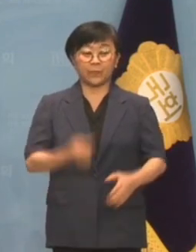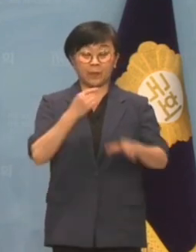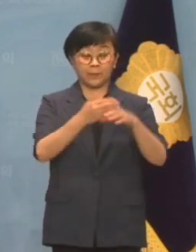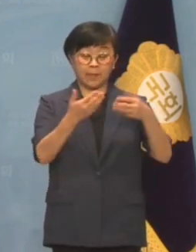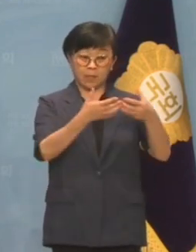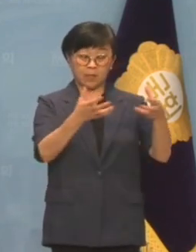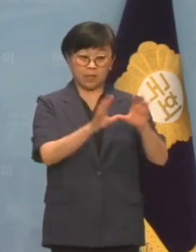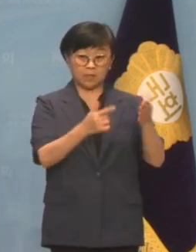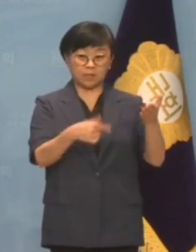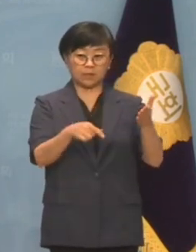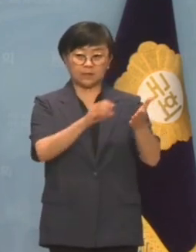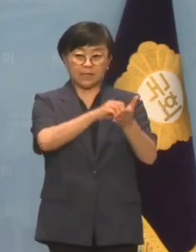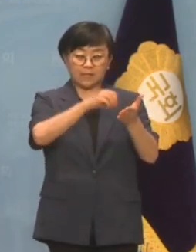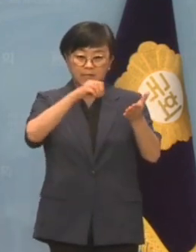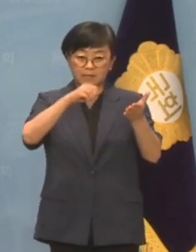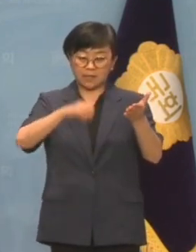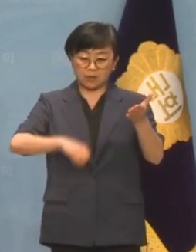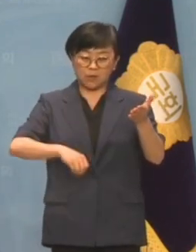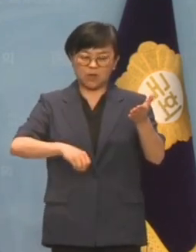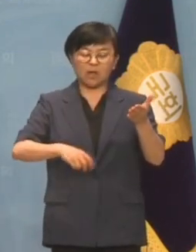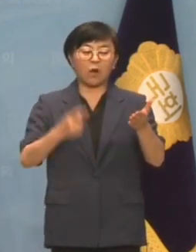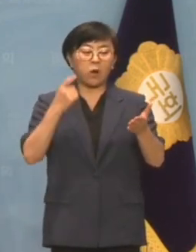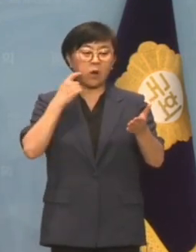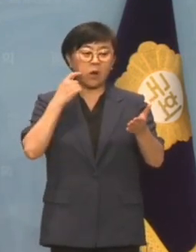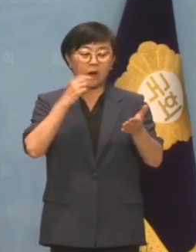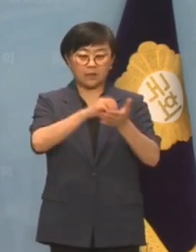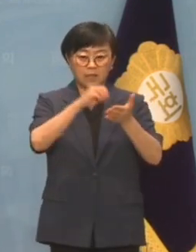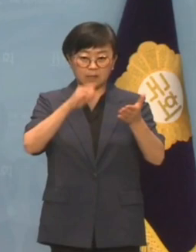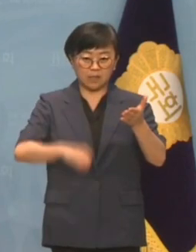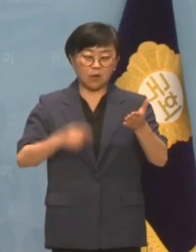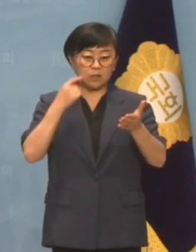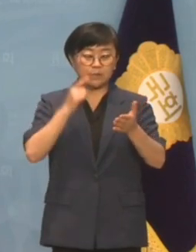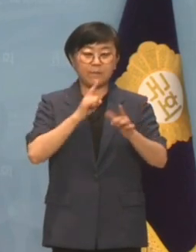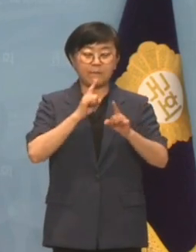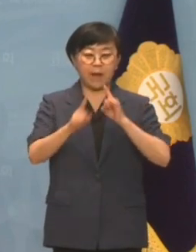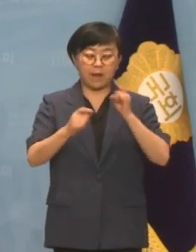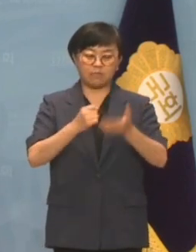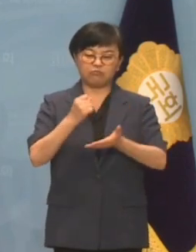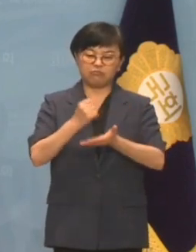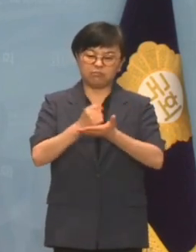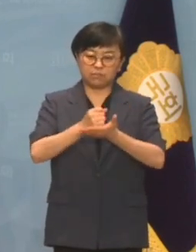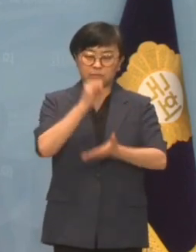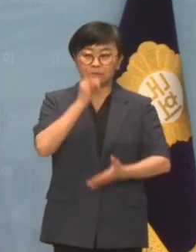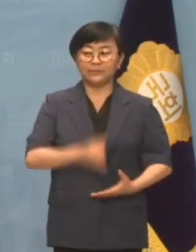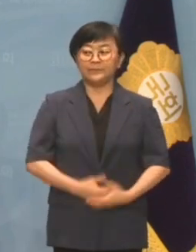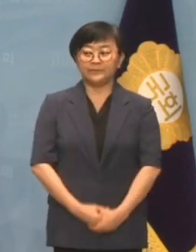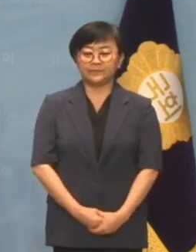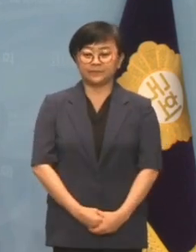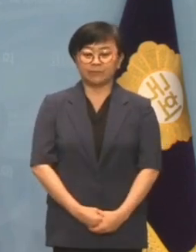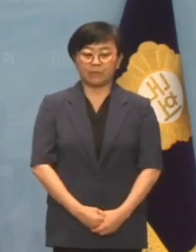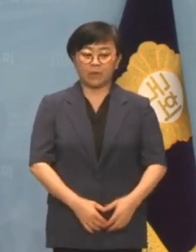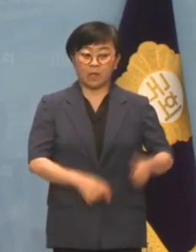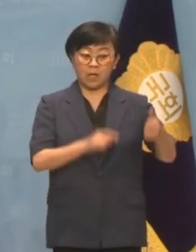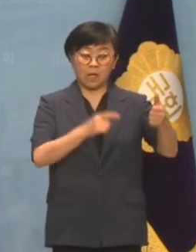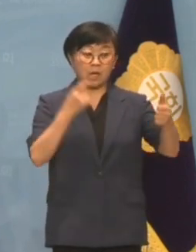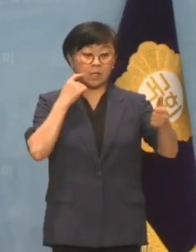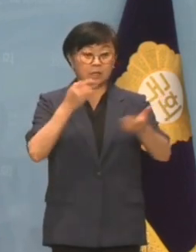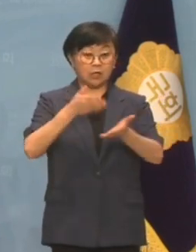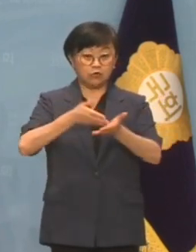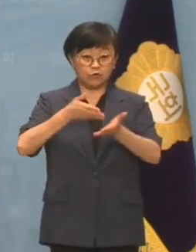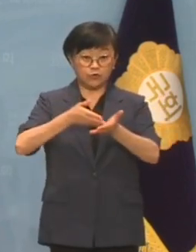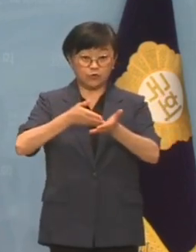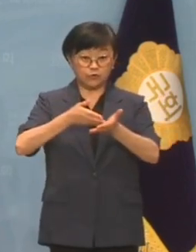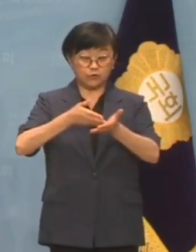더불어 민주당을 위장 타격당한 김남국 의원이 거짓말 해명과 괴변으로 일관하고 있습니다. 김 의원은 가짜뉴스